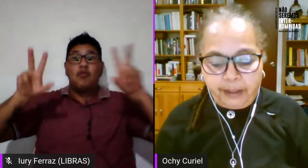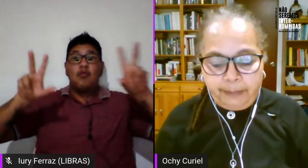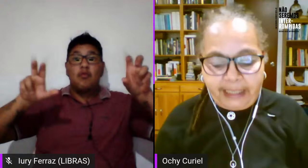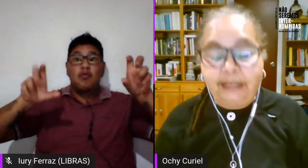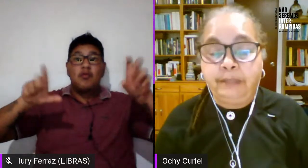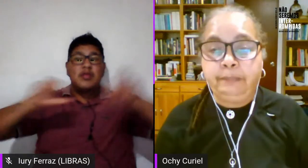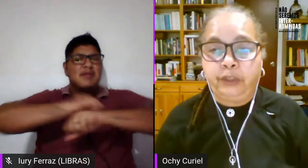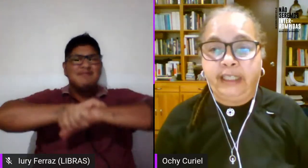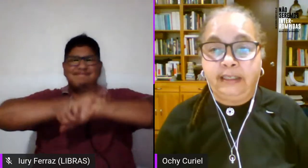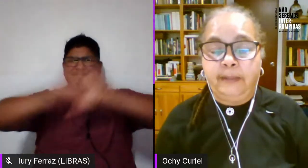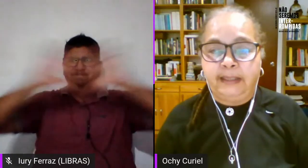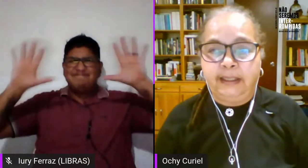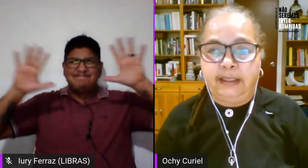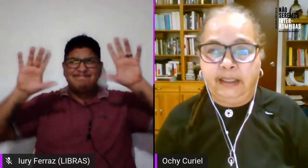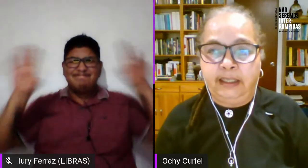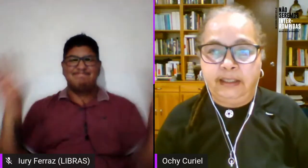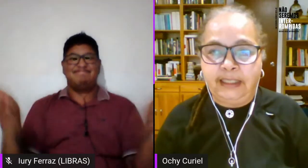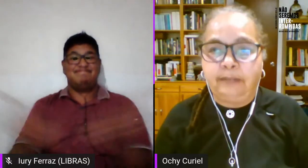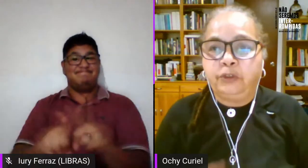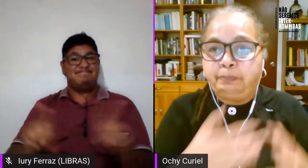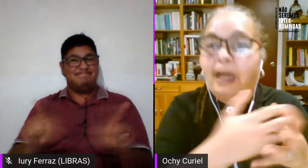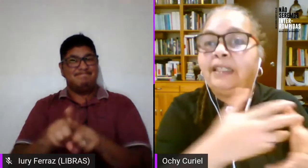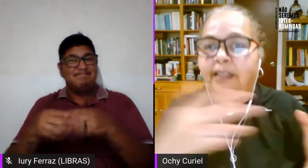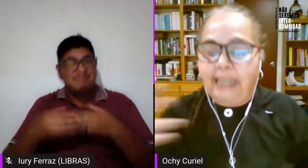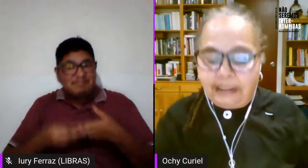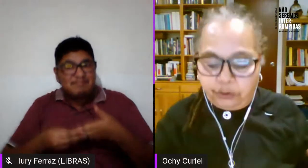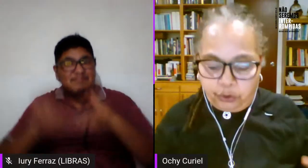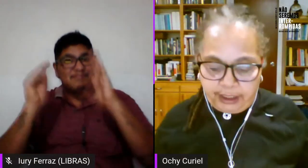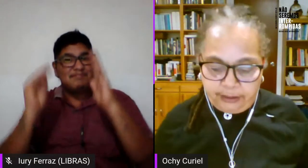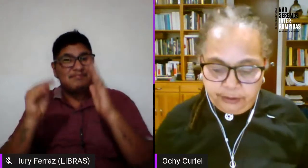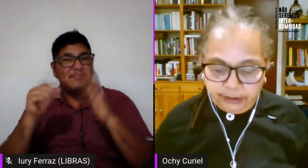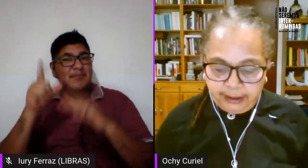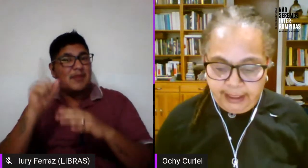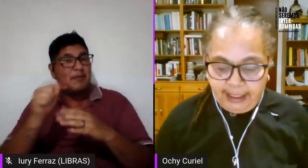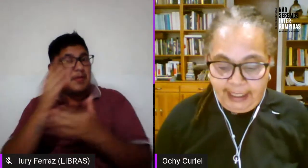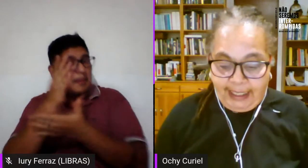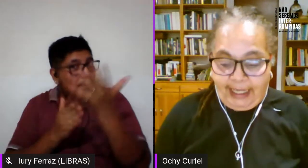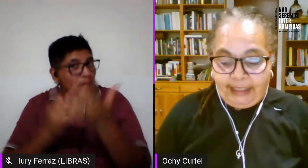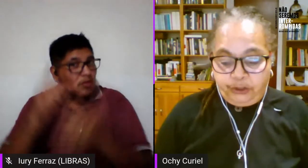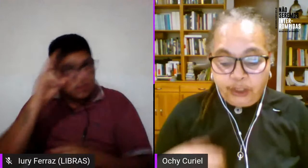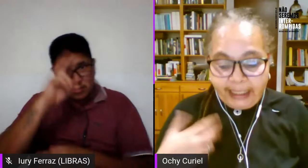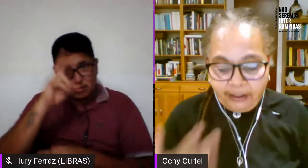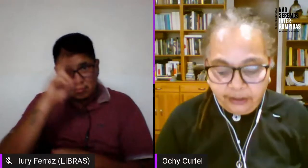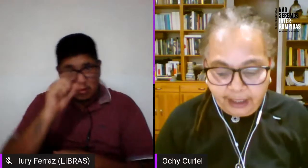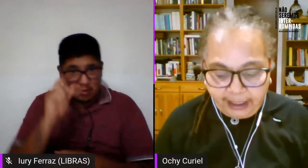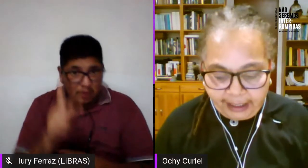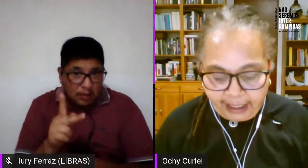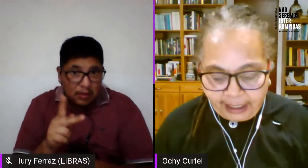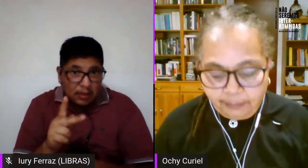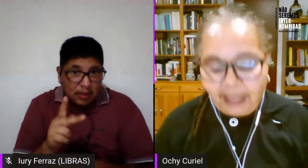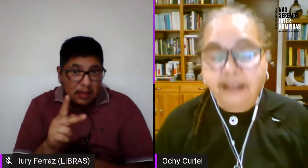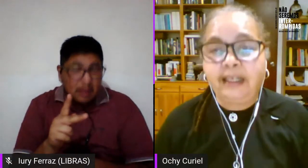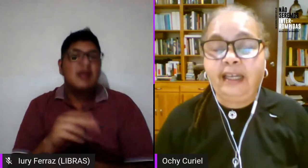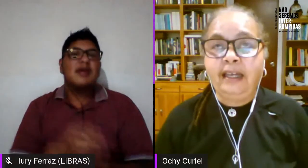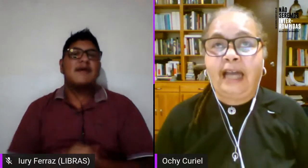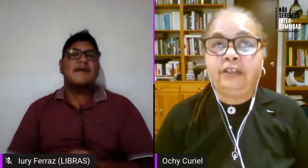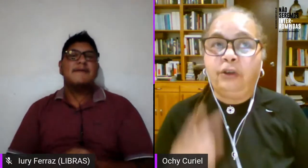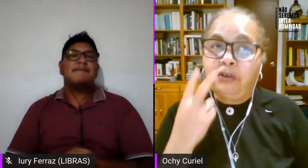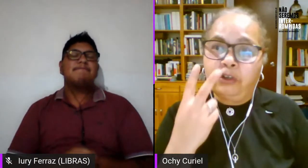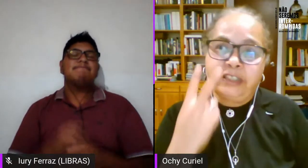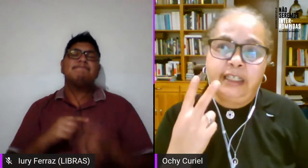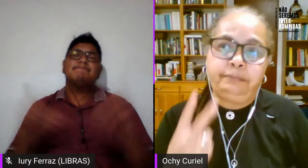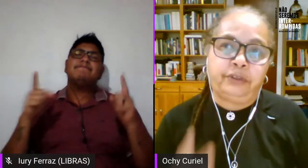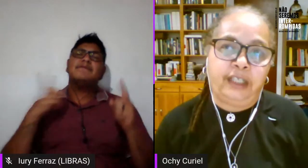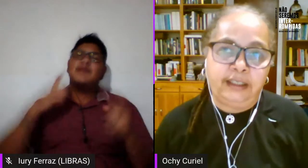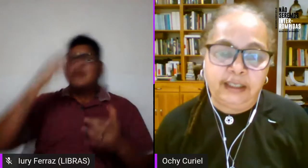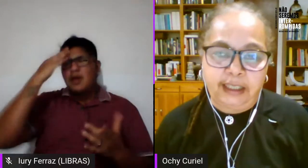también poner en debate digamos parte de la historia ¿no? yo creo además que hay